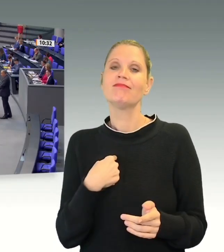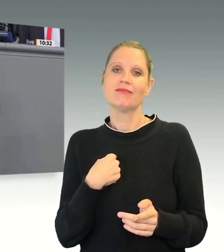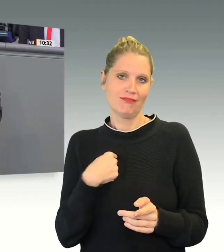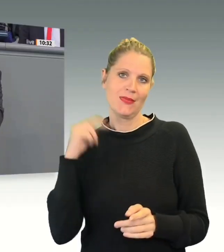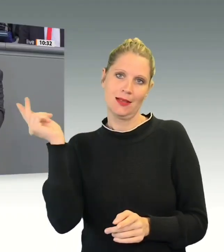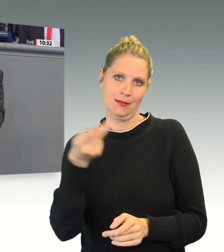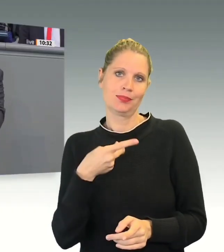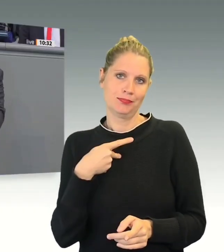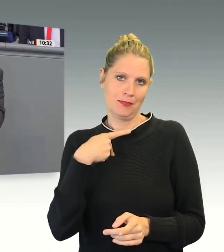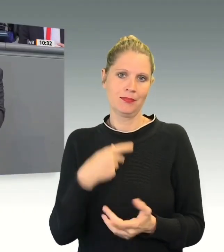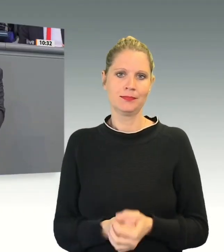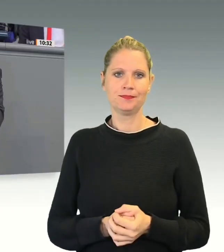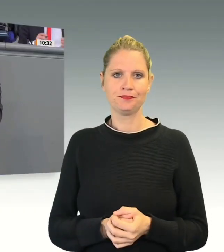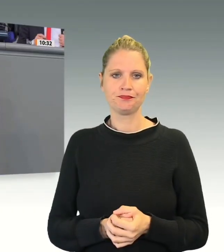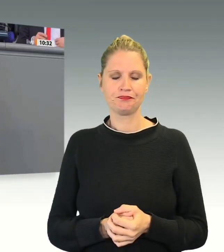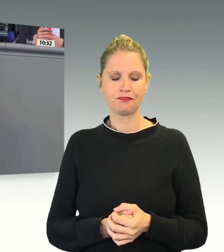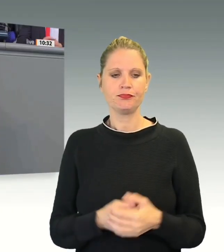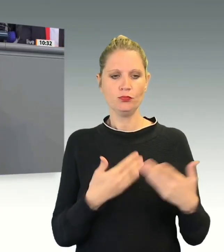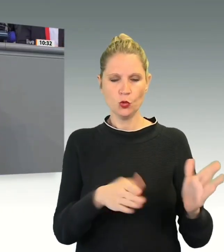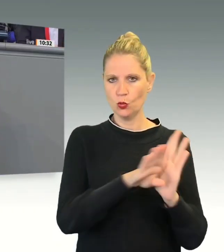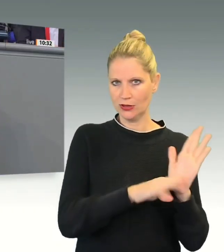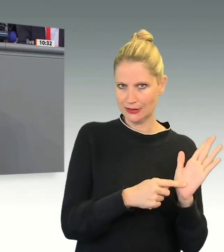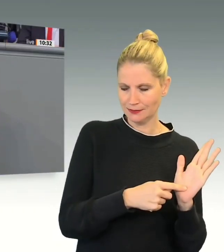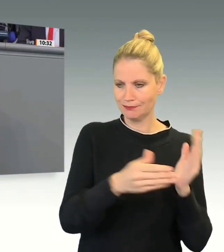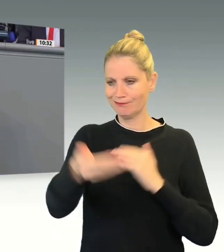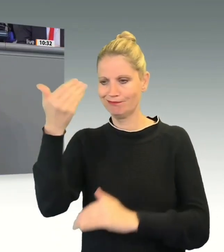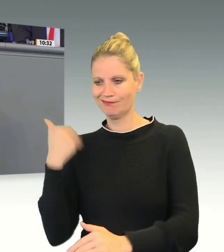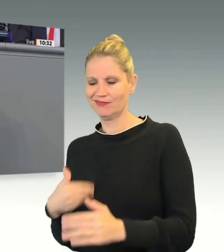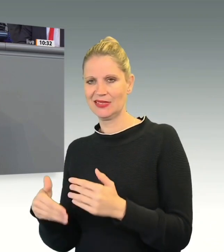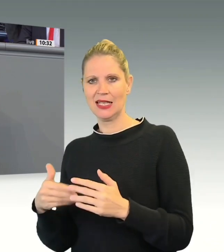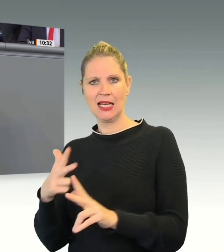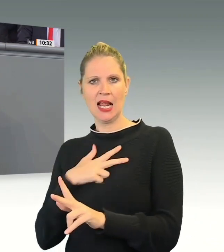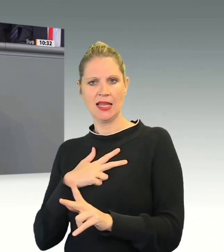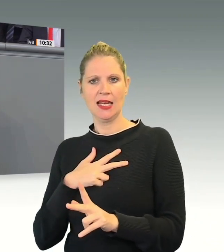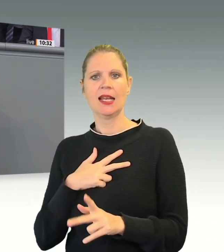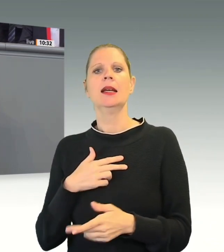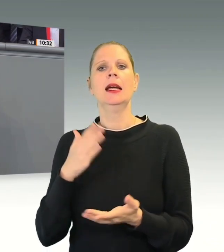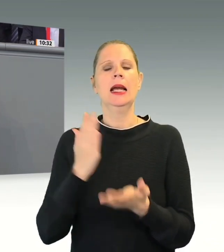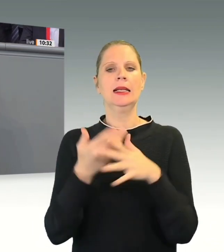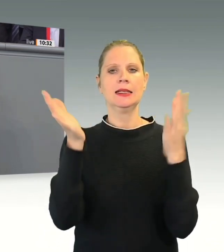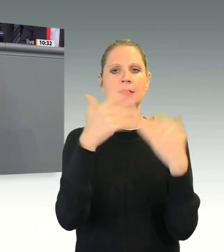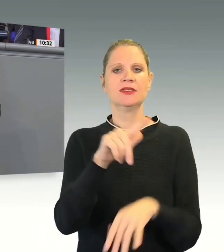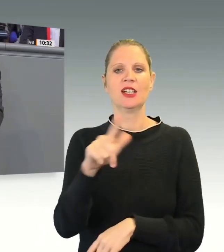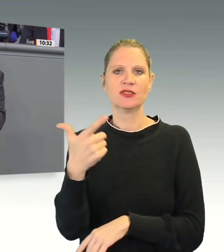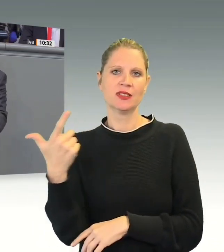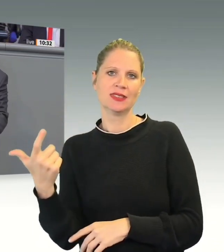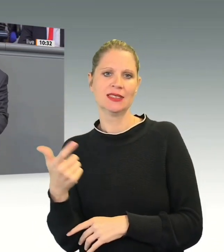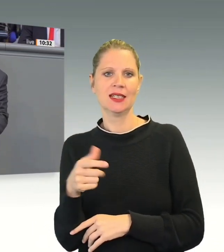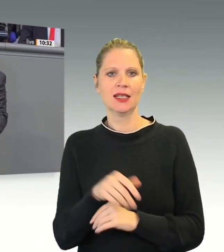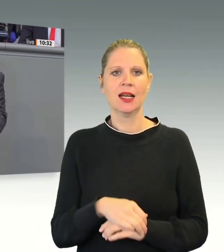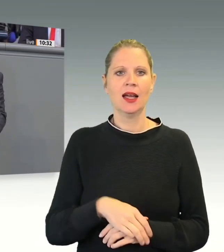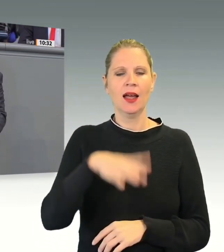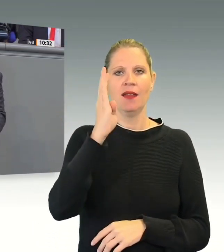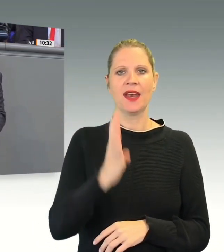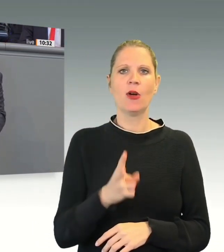Demgegenüber steht aber die Realität. Ende Dezember 2022 waren 304.308